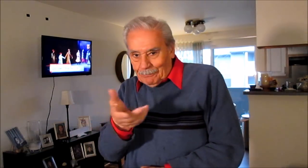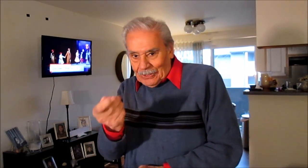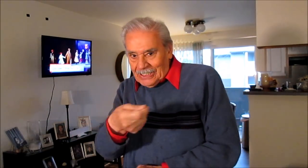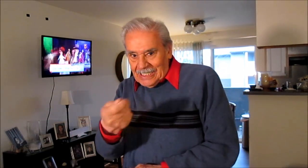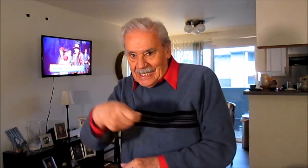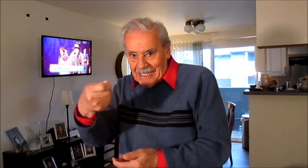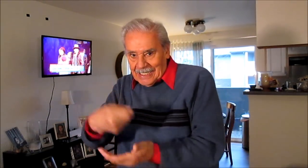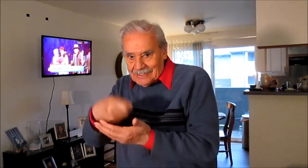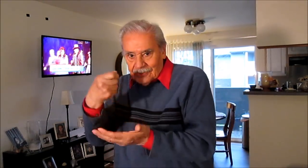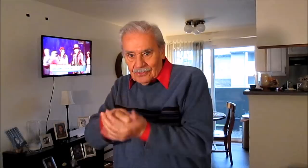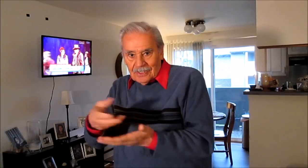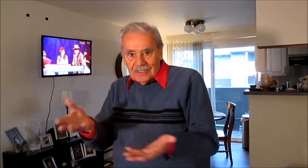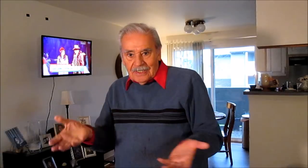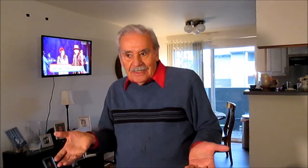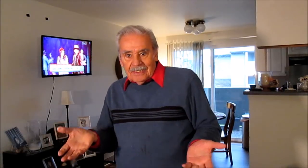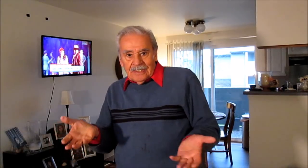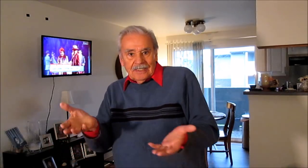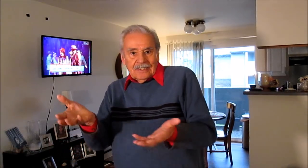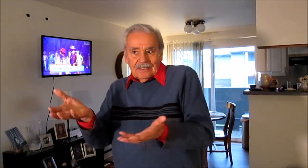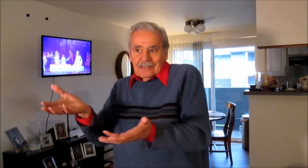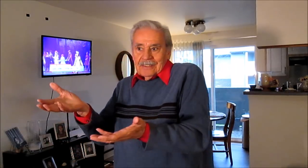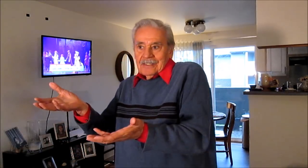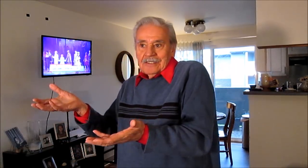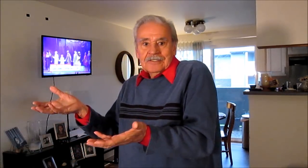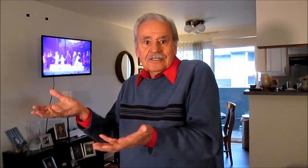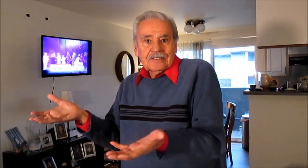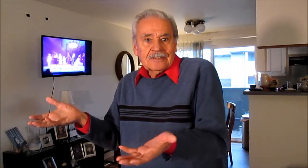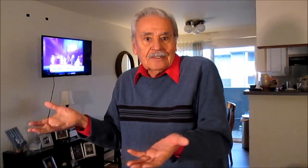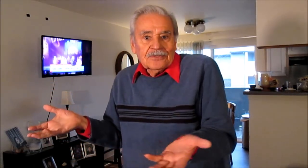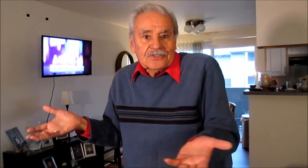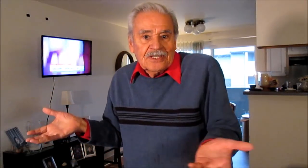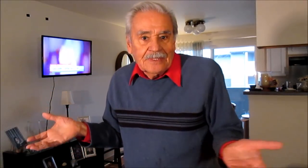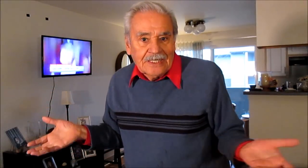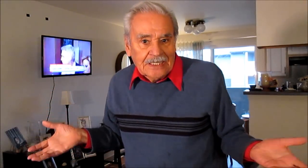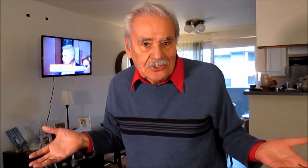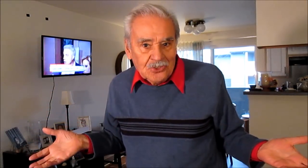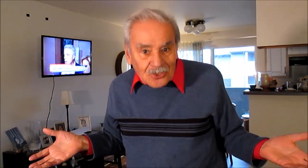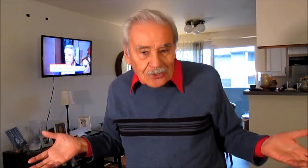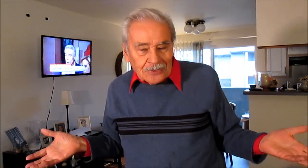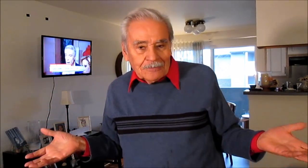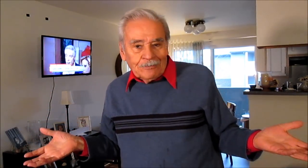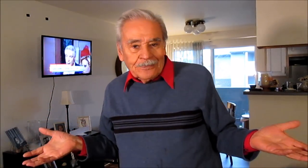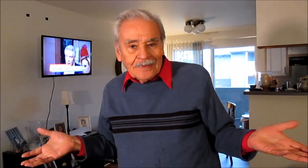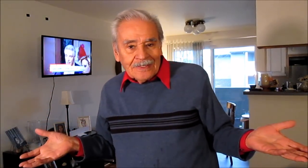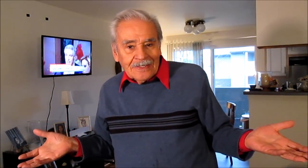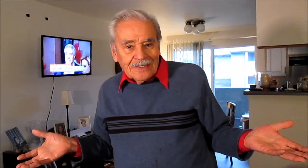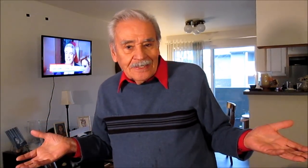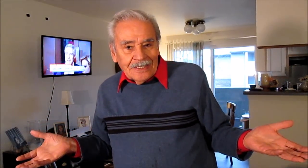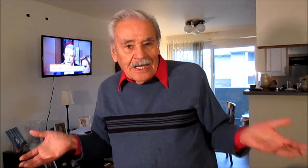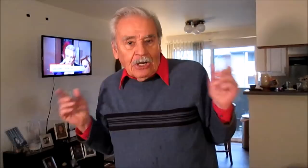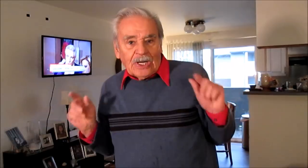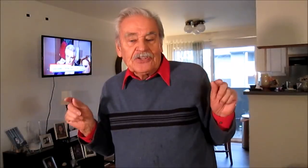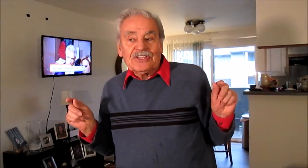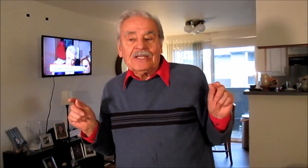ponía eso, no se sabe quiénes son. Ahora, sí,